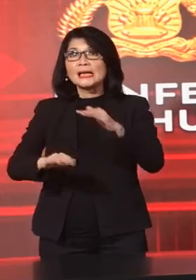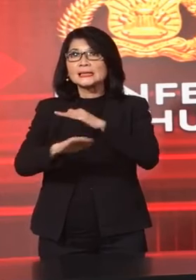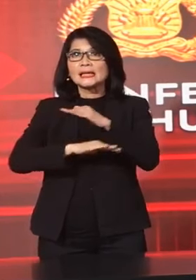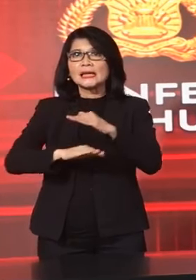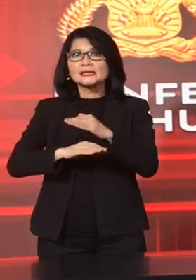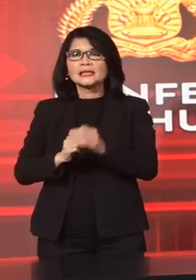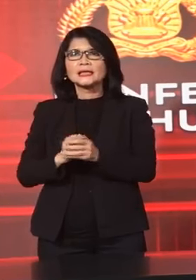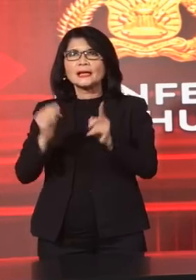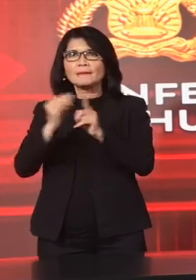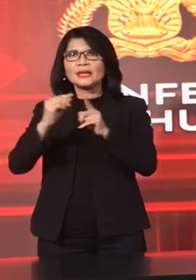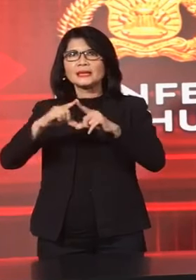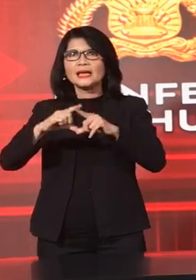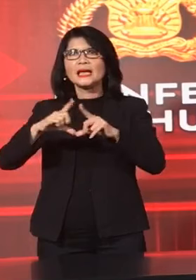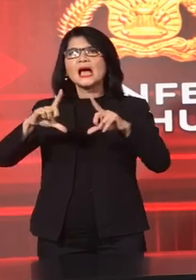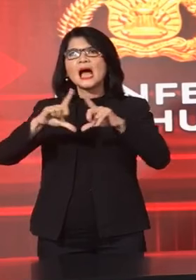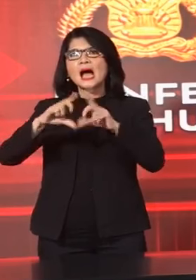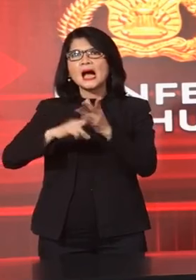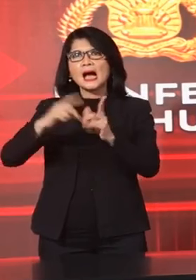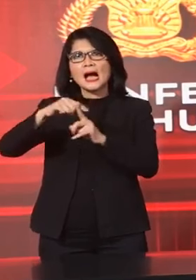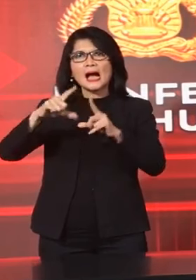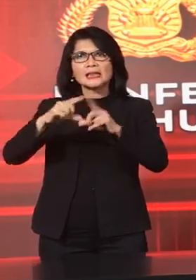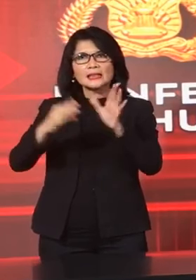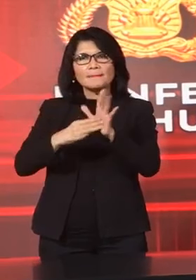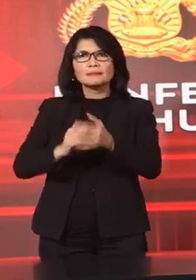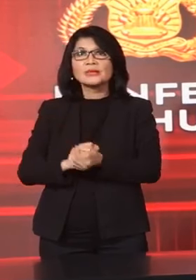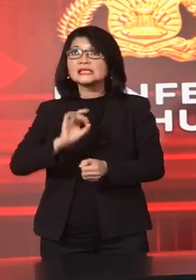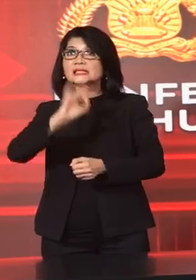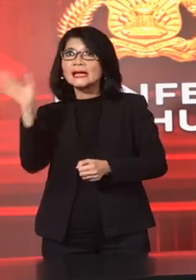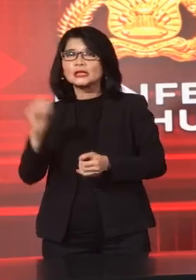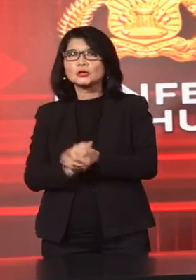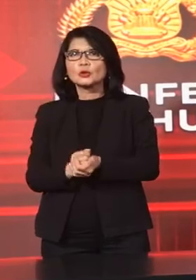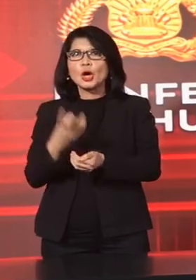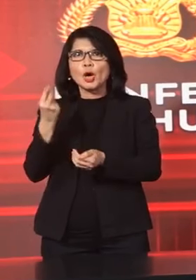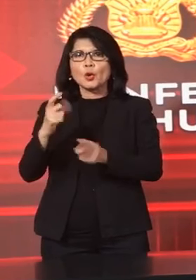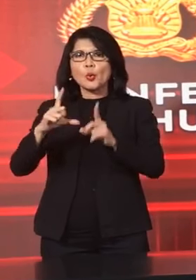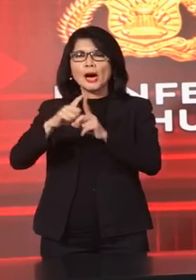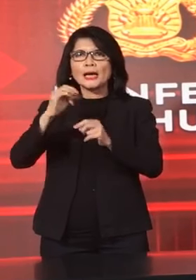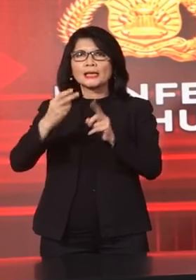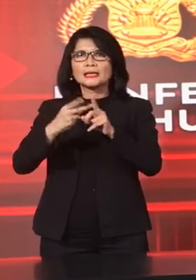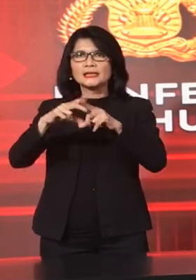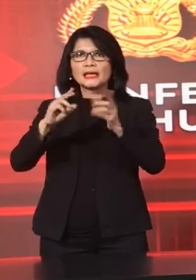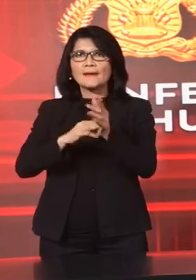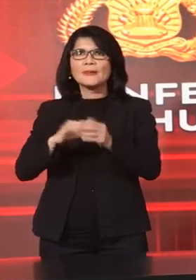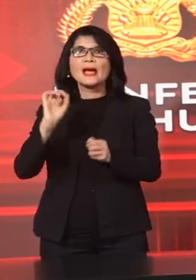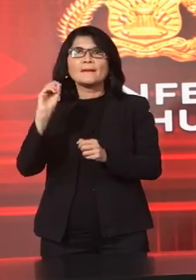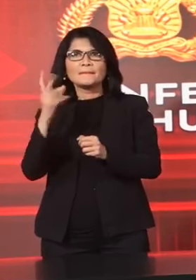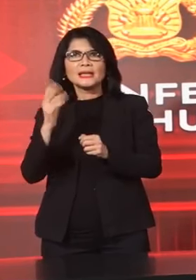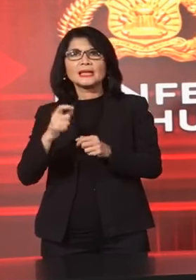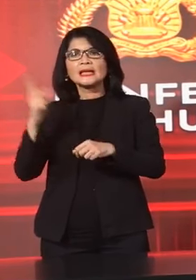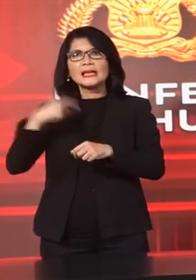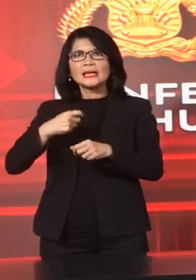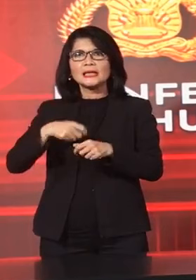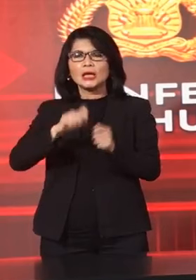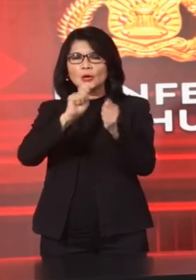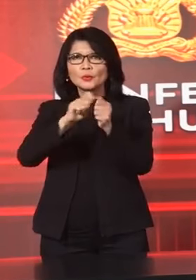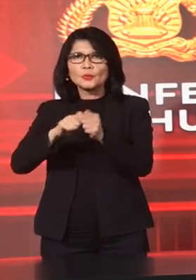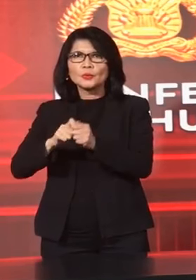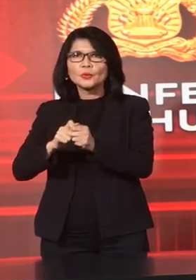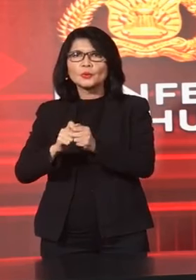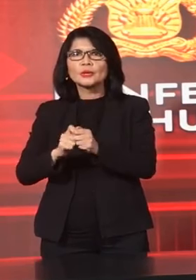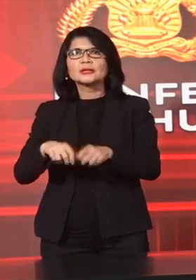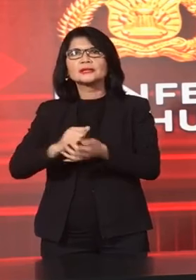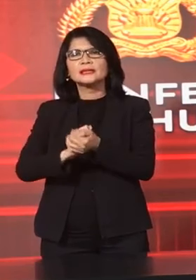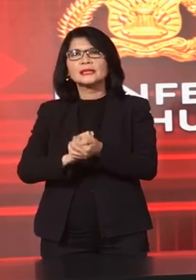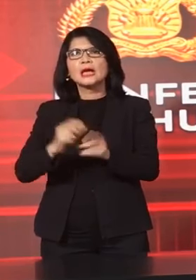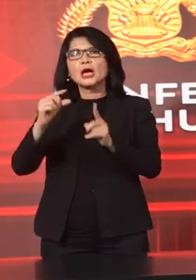Aneka Tambang Selain Itu Dirham Pelak Diperoleh Dari Pengrajin Daerah Pulau Mas